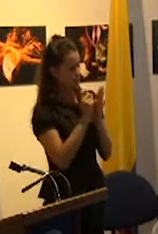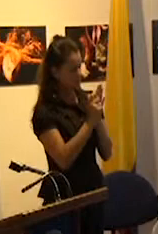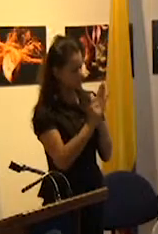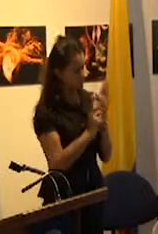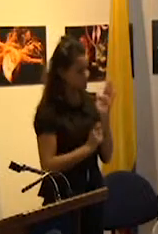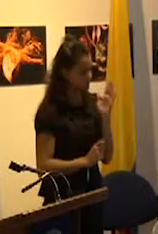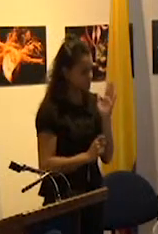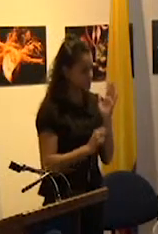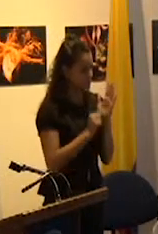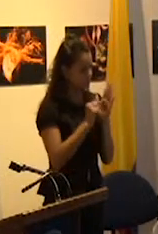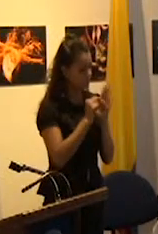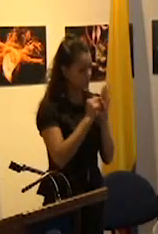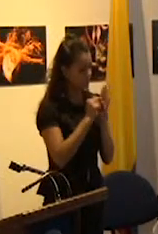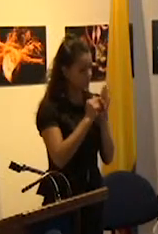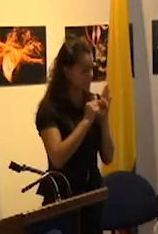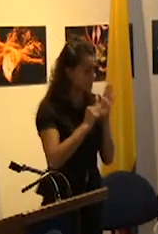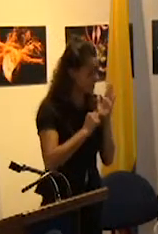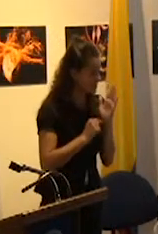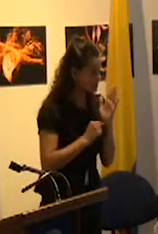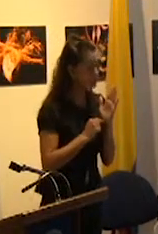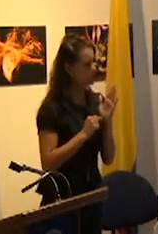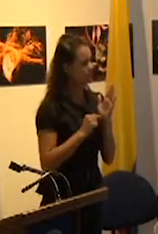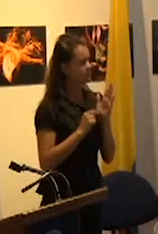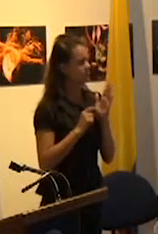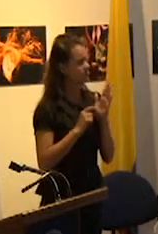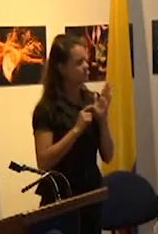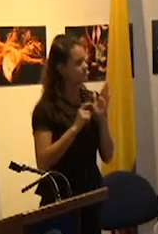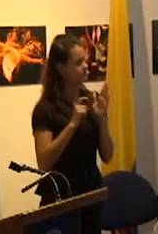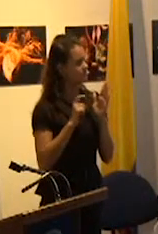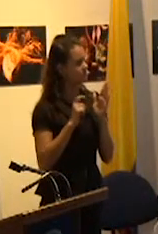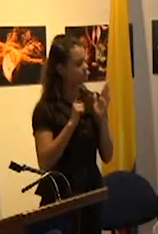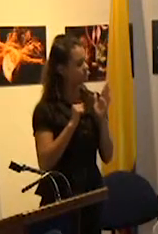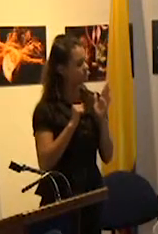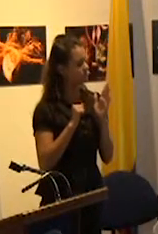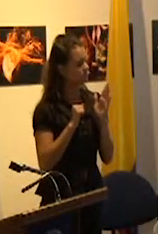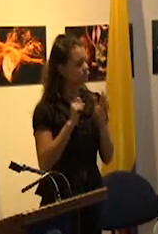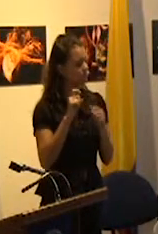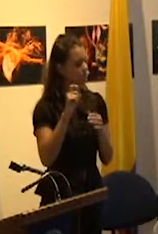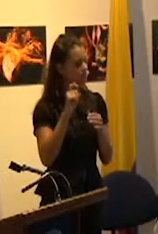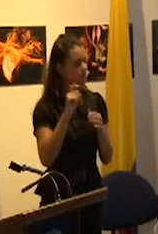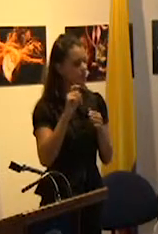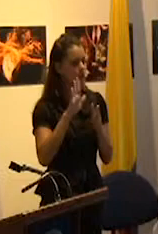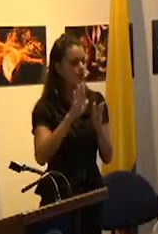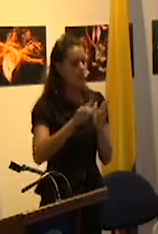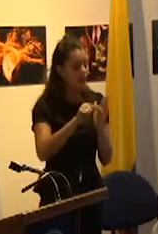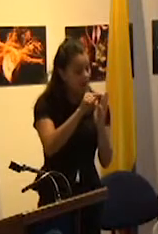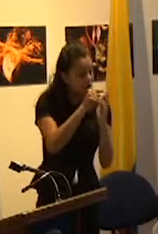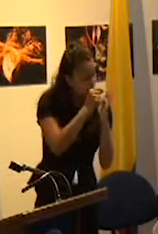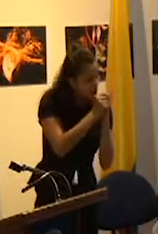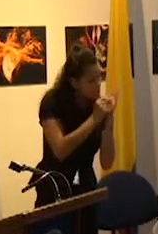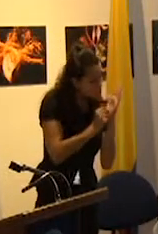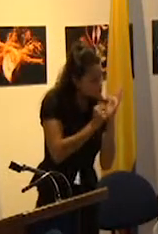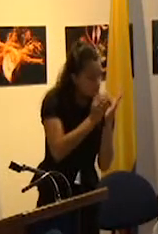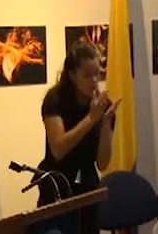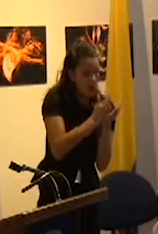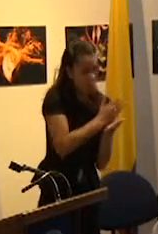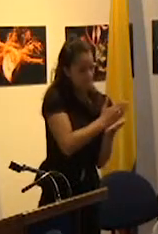separarse de toda apreciación o de toda responsabilidad sobre la conducta individual